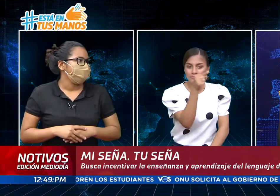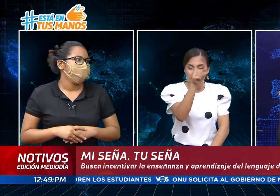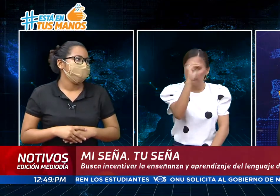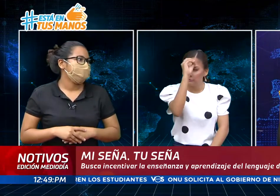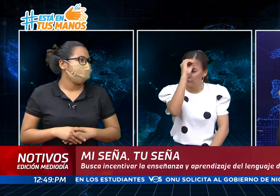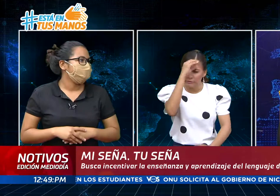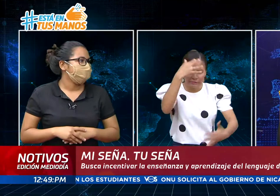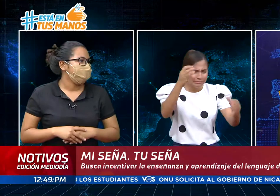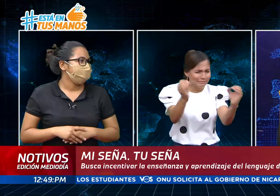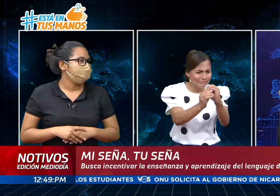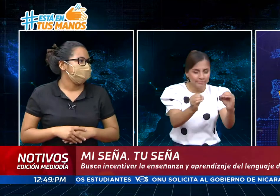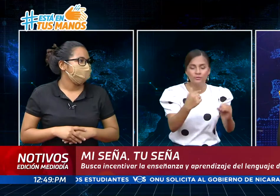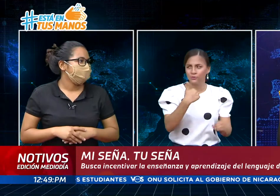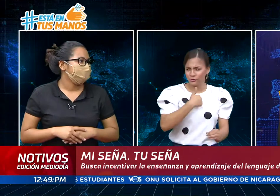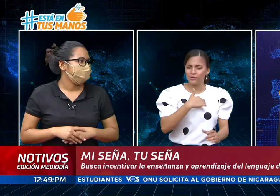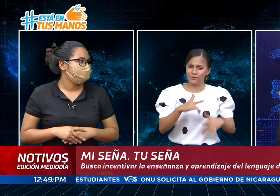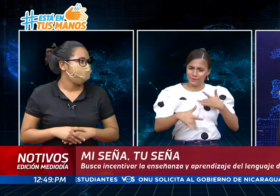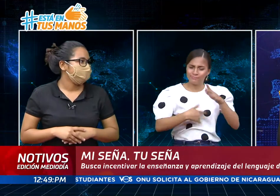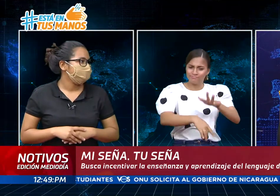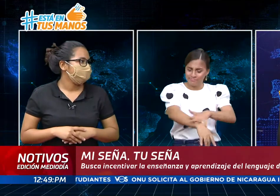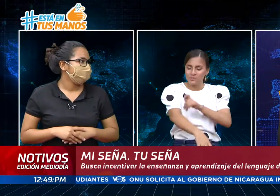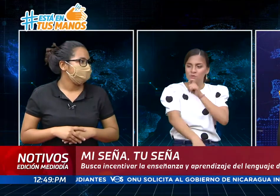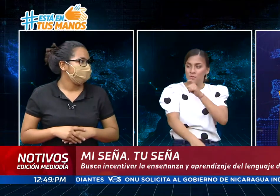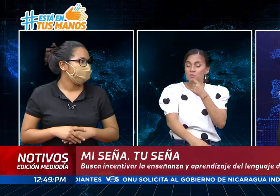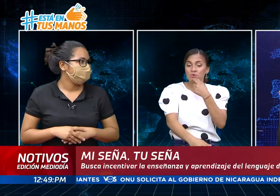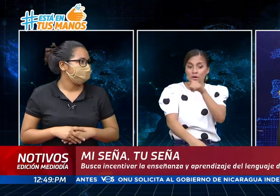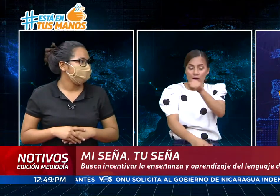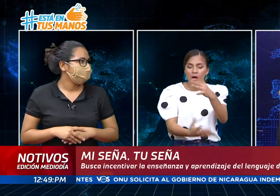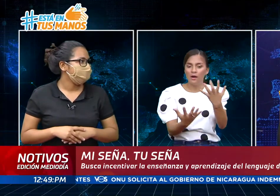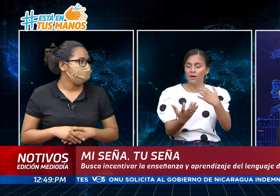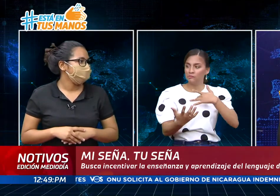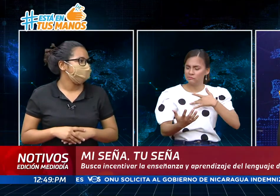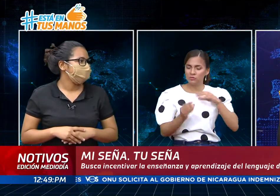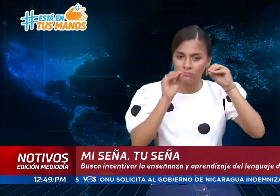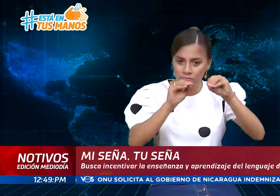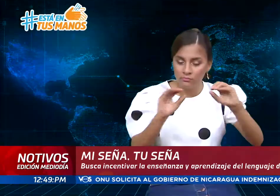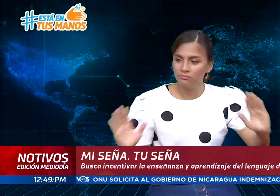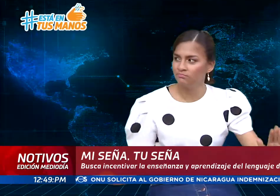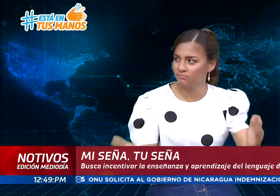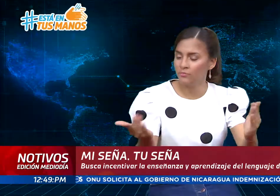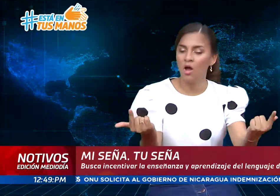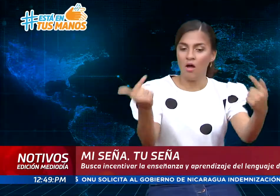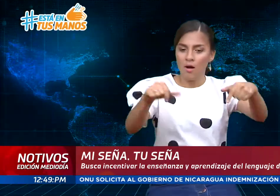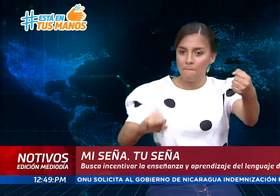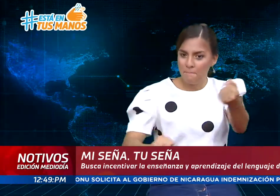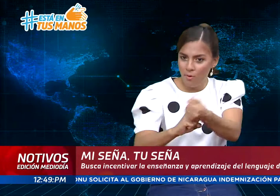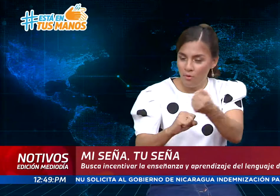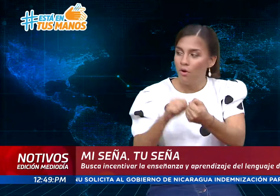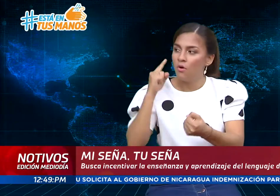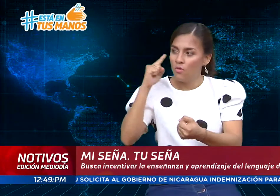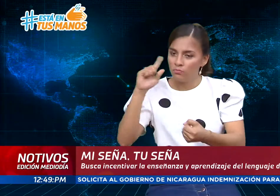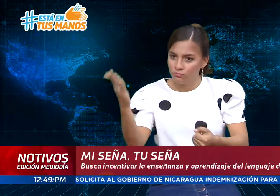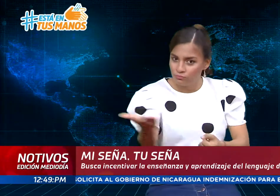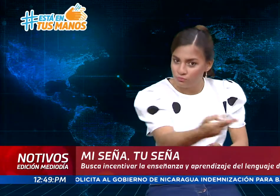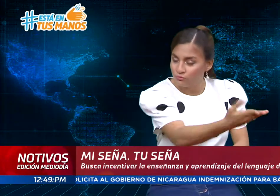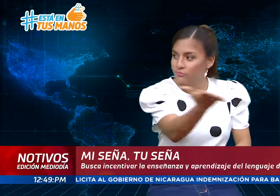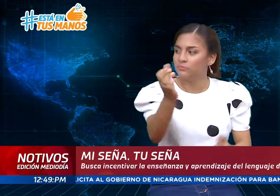Nunca, la verdad, pensé que iba a estar en un programa así, pero me siento bastante contenta porque